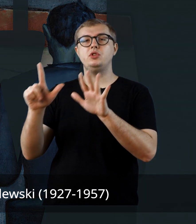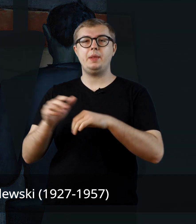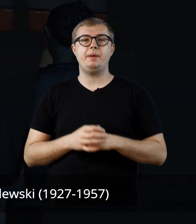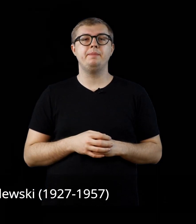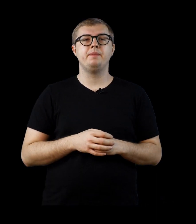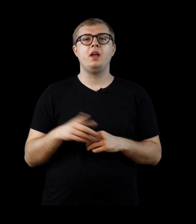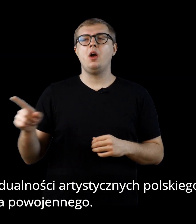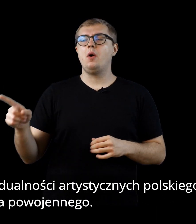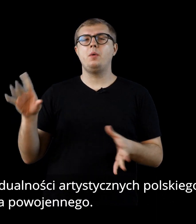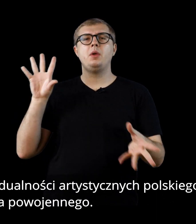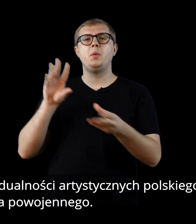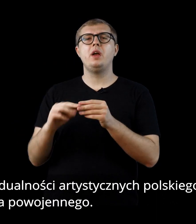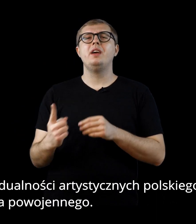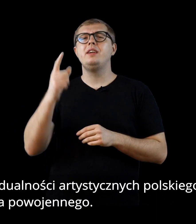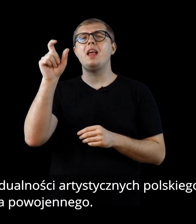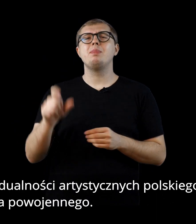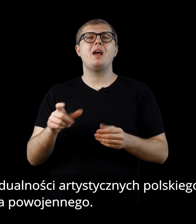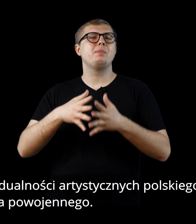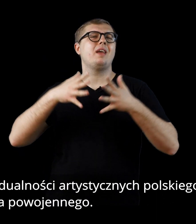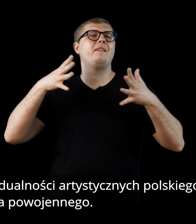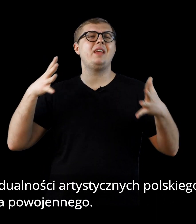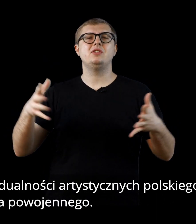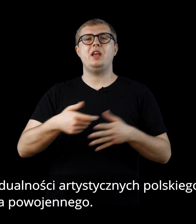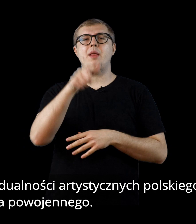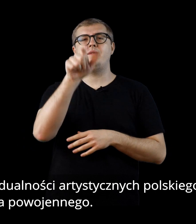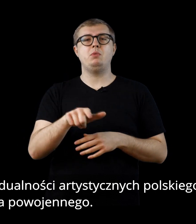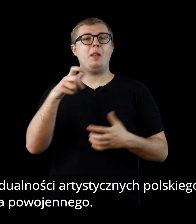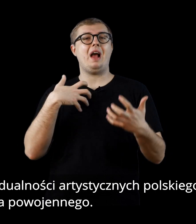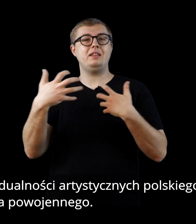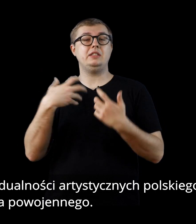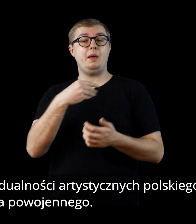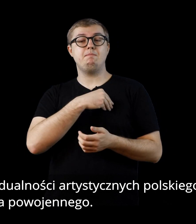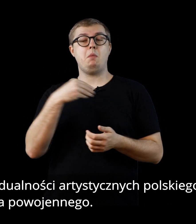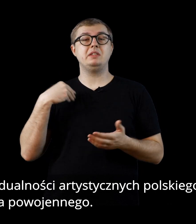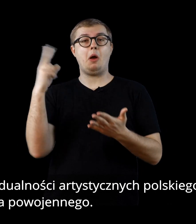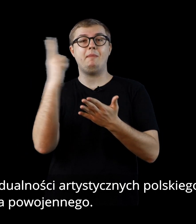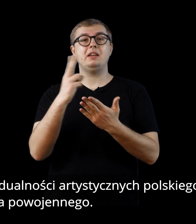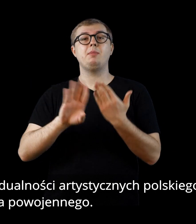Jedna z największych indywidualności artystycznych polskiego malarstwa powojennego.